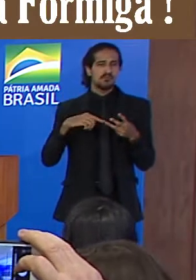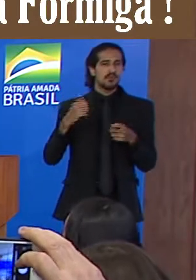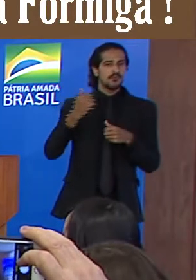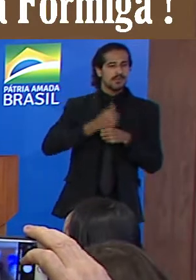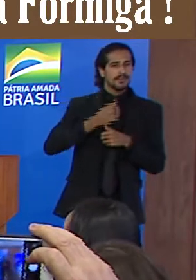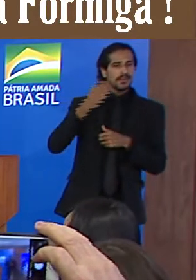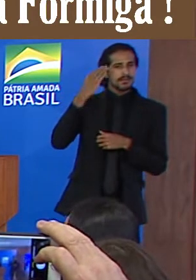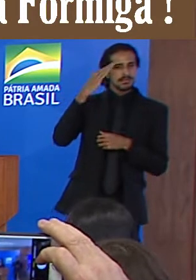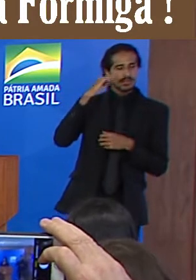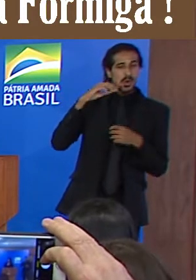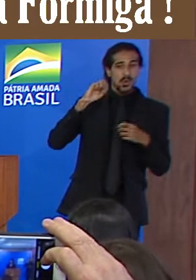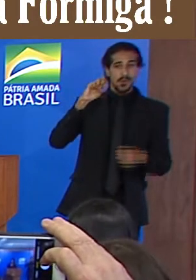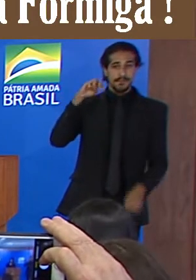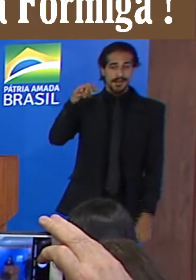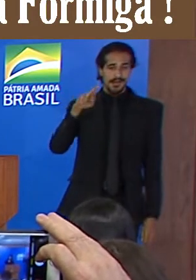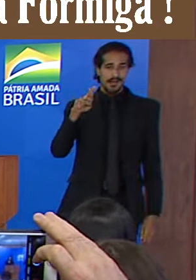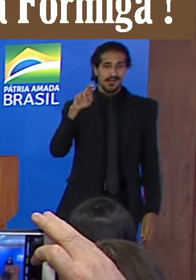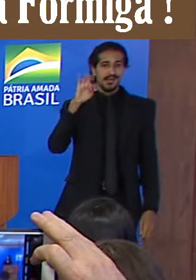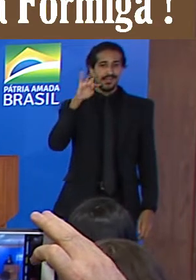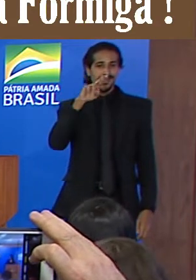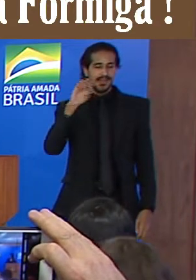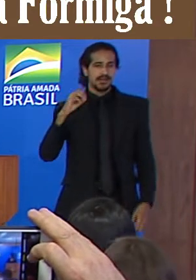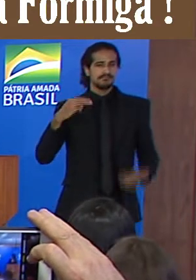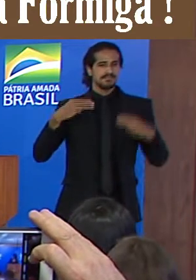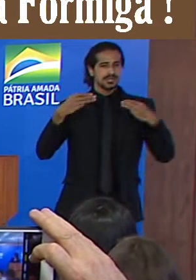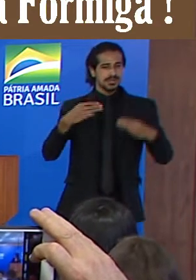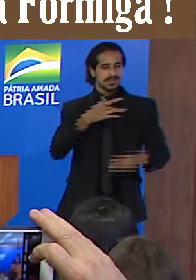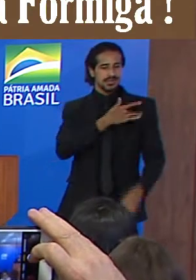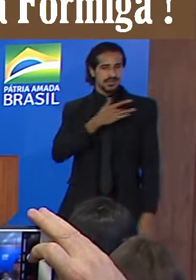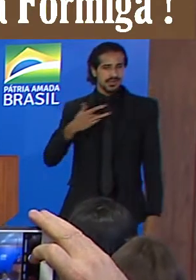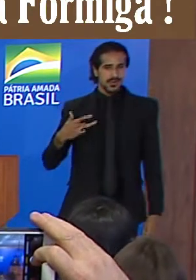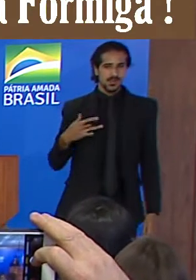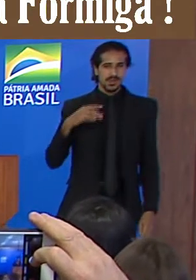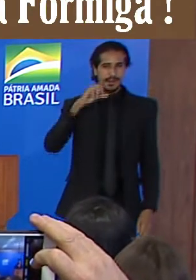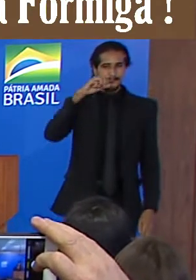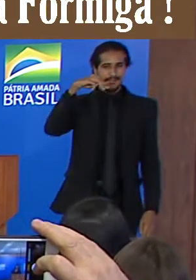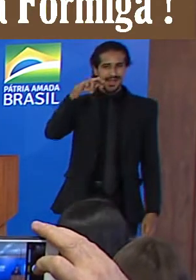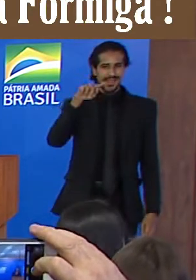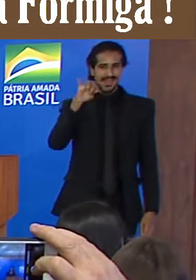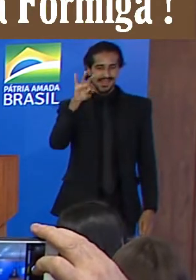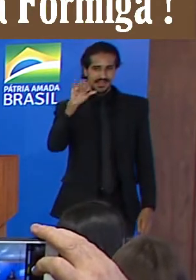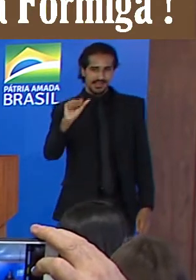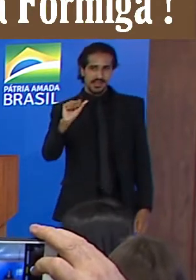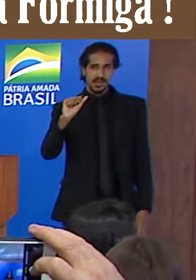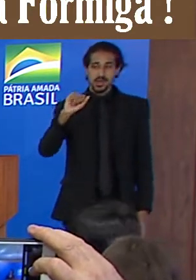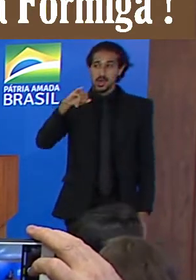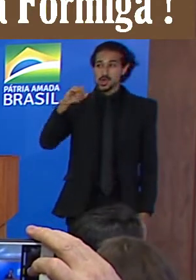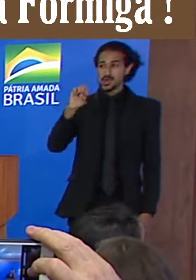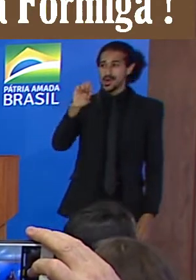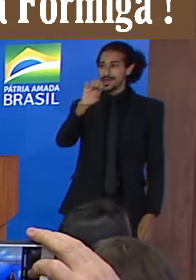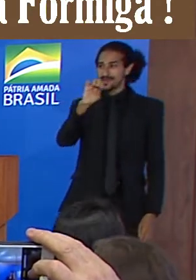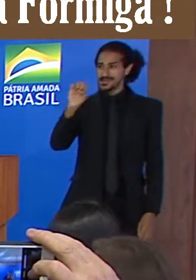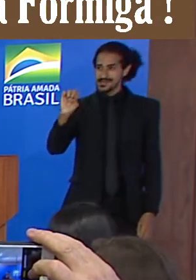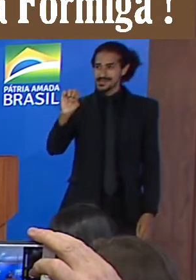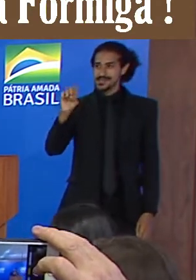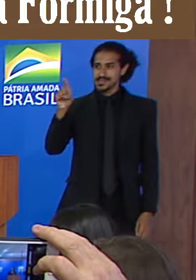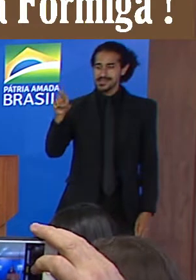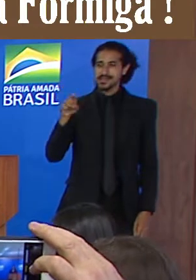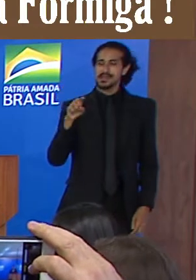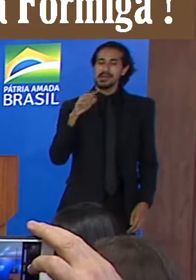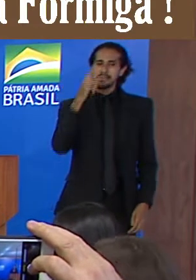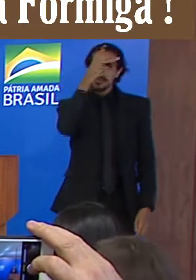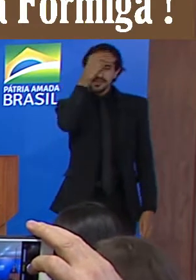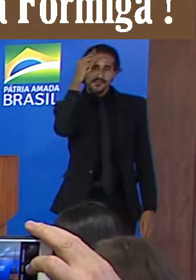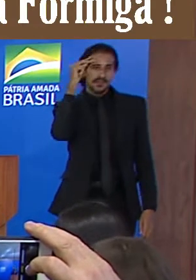querido Osmar Terra ministro da saúde Mandetta Joyce Halston prefeito da